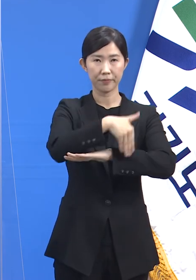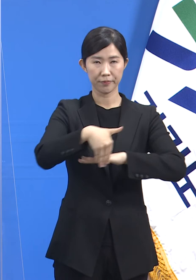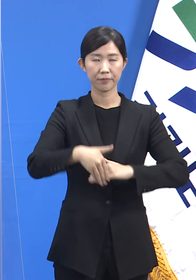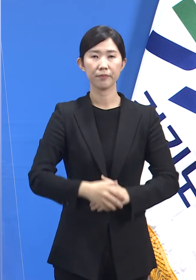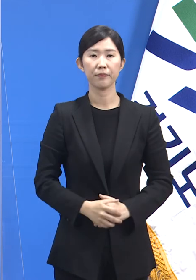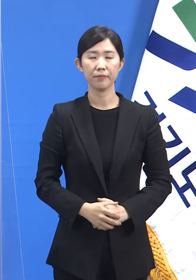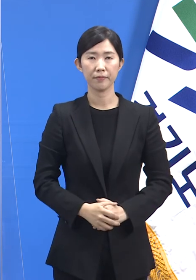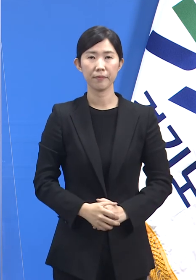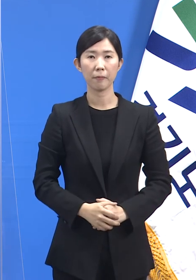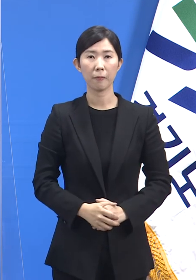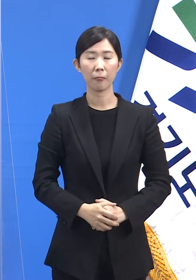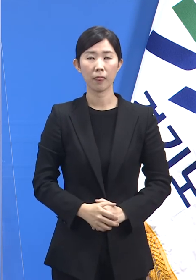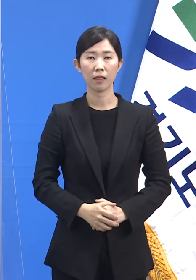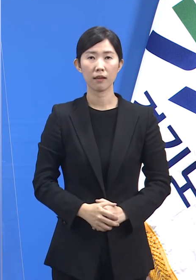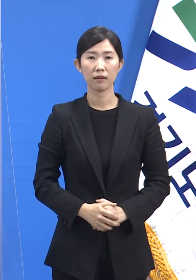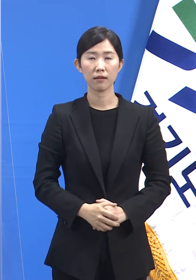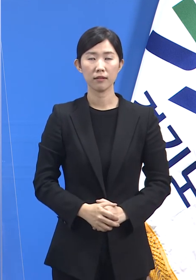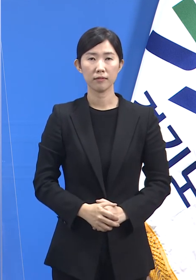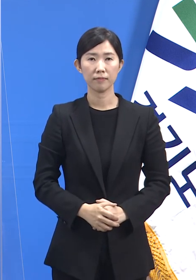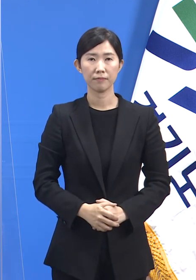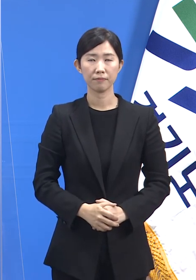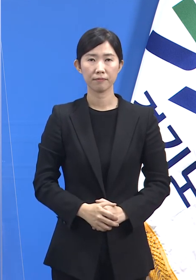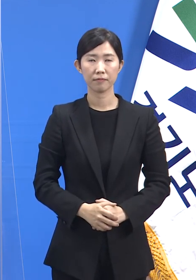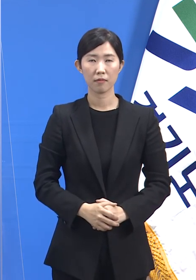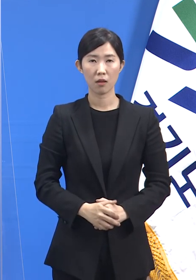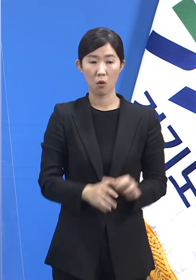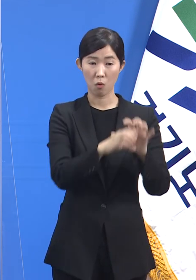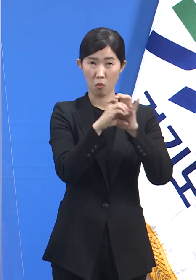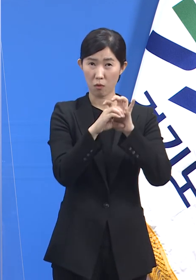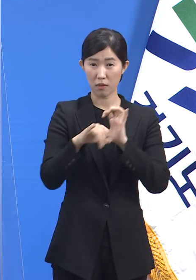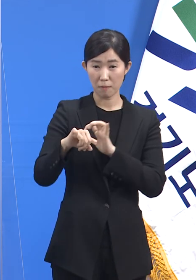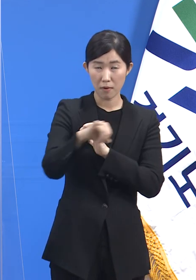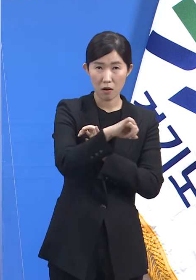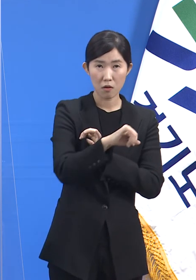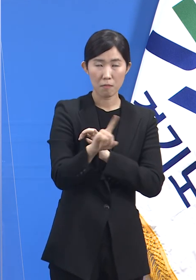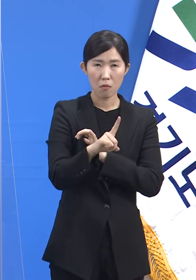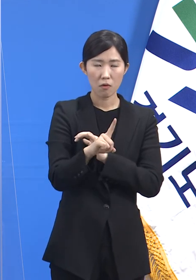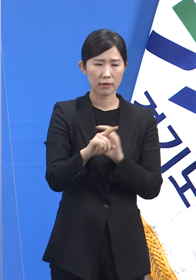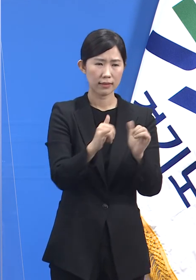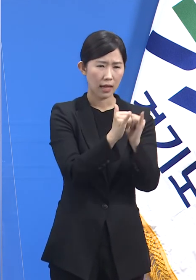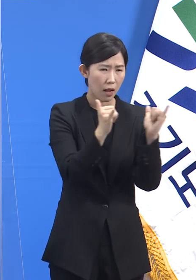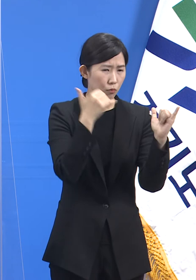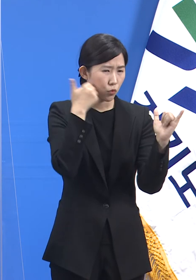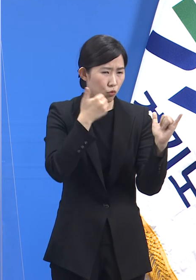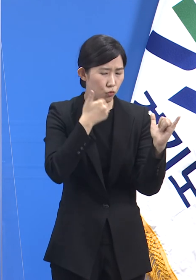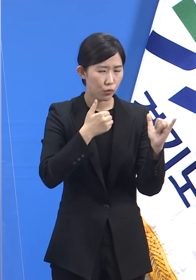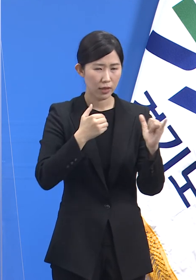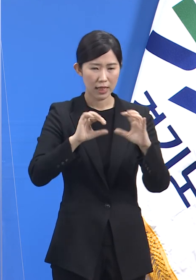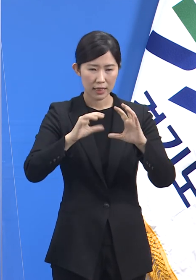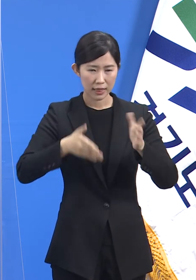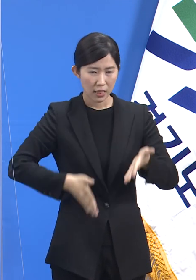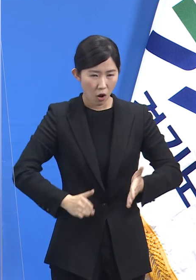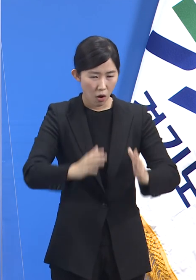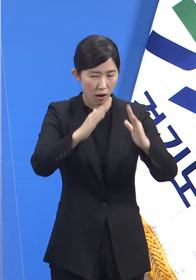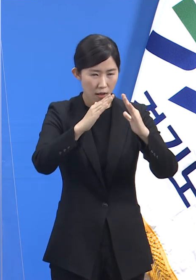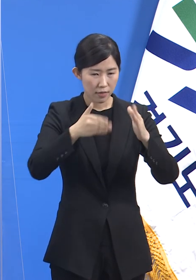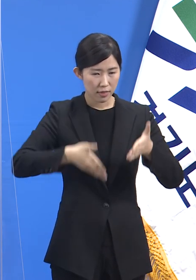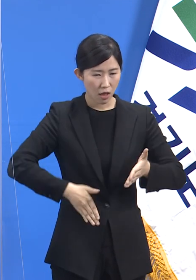바이러스는 출신 국적을 가려 전파되지 않습니다. 증가세가 다소 완화되기는 했지만